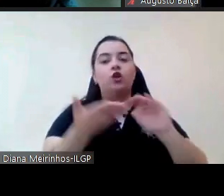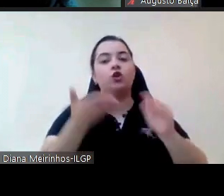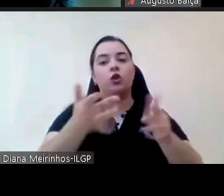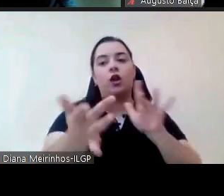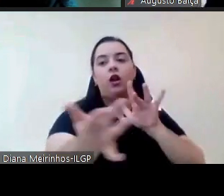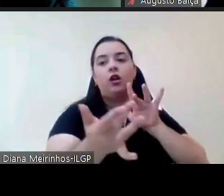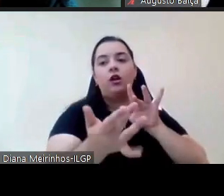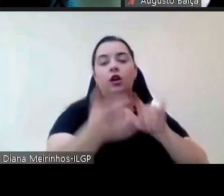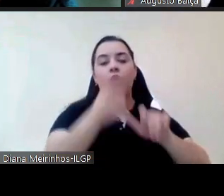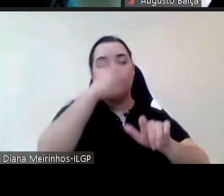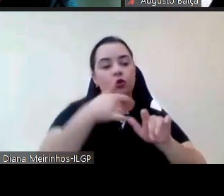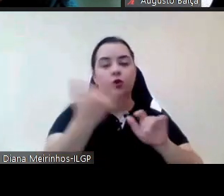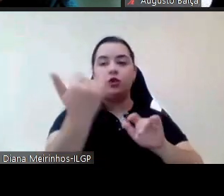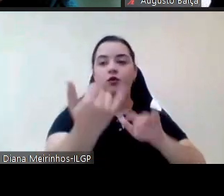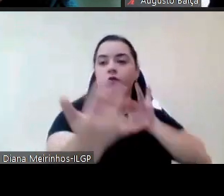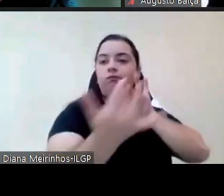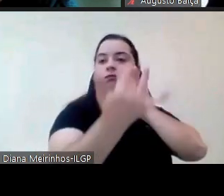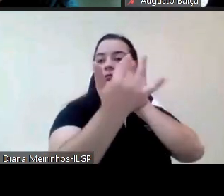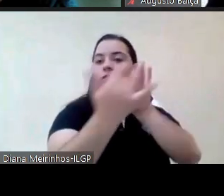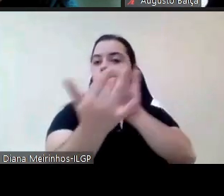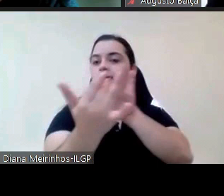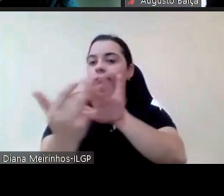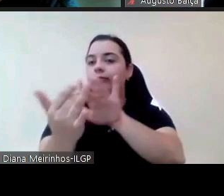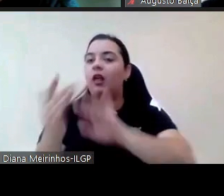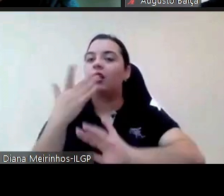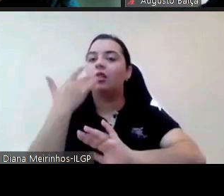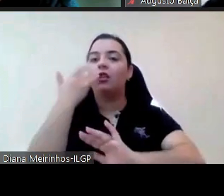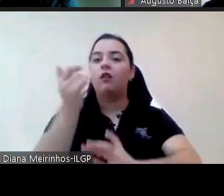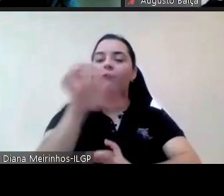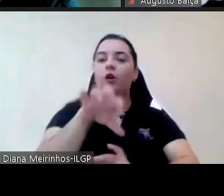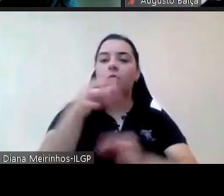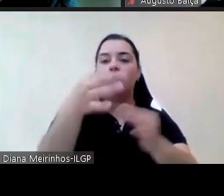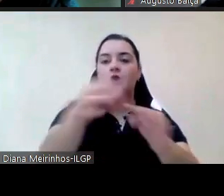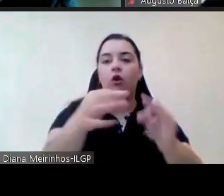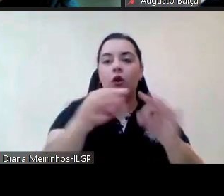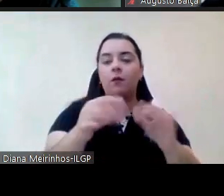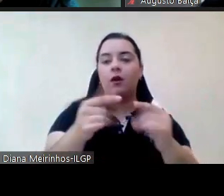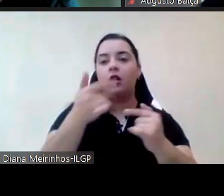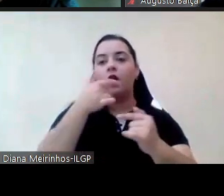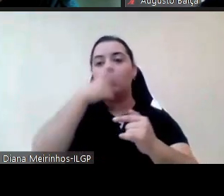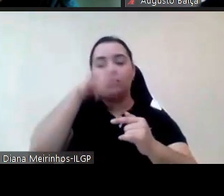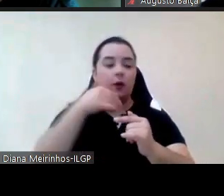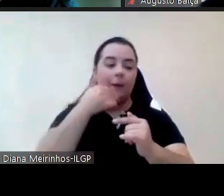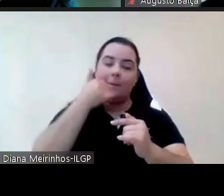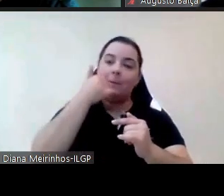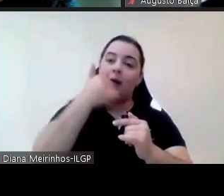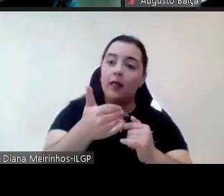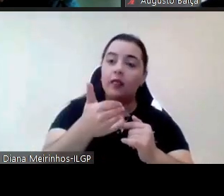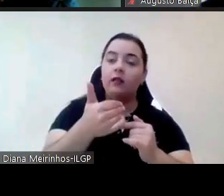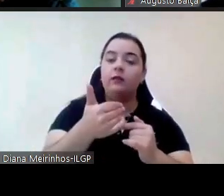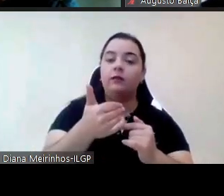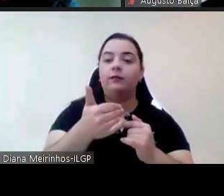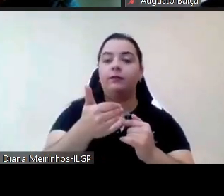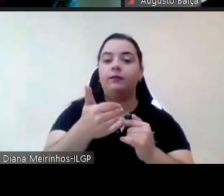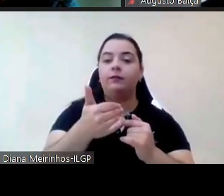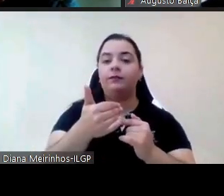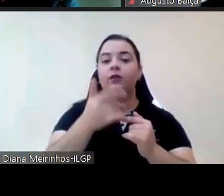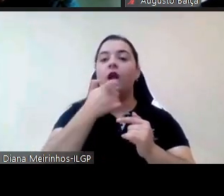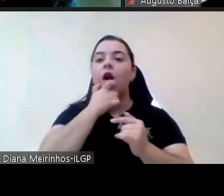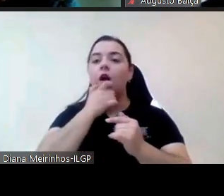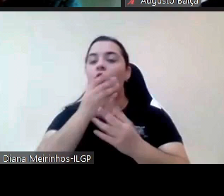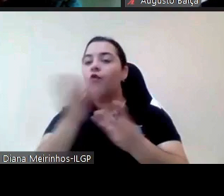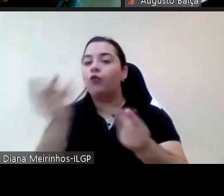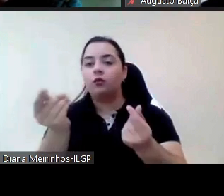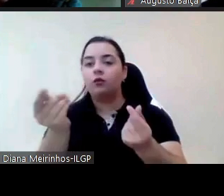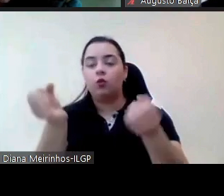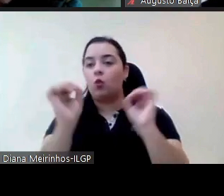tentamos sempre uma via normal de que ele faça o pedido de apoiá-los e caso isso não seja resolvido entramos nós numa segunda